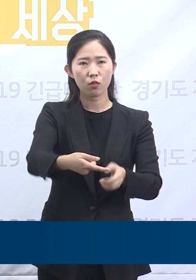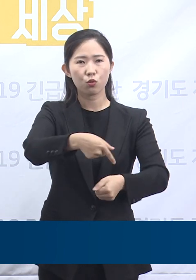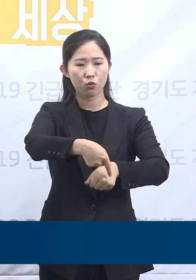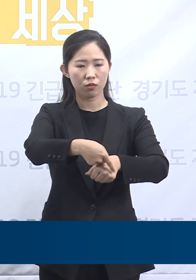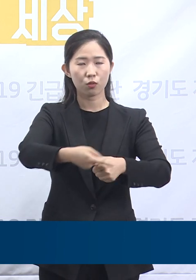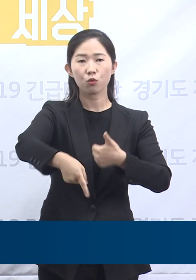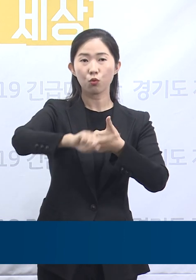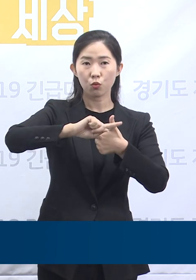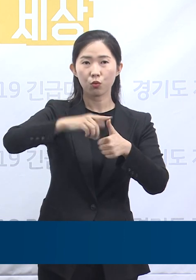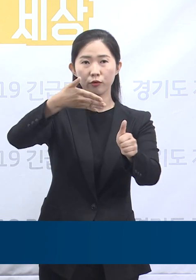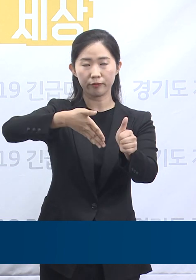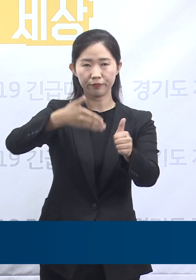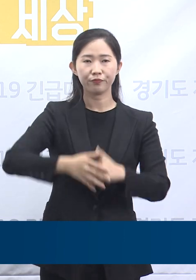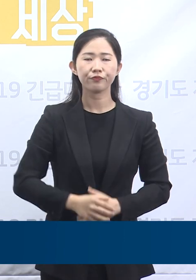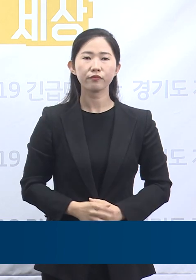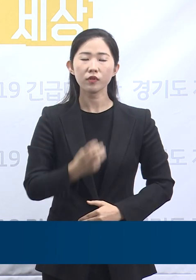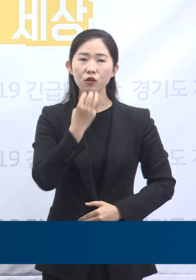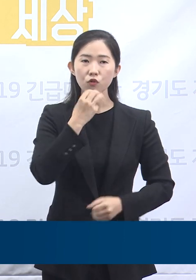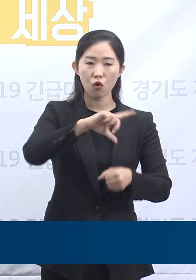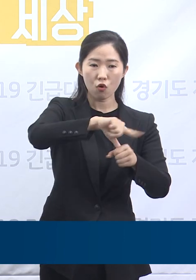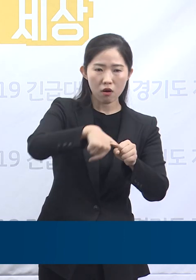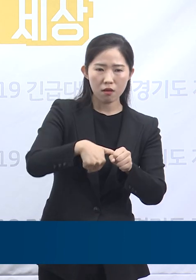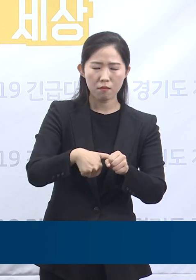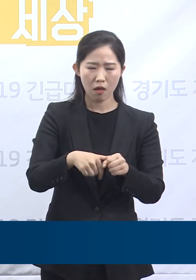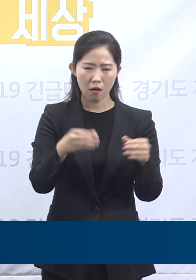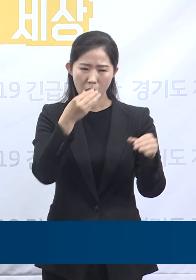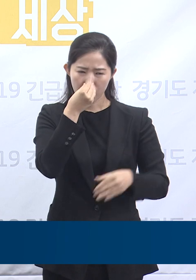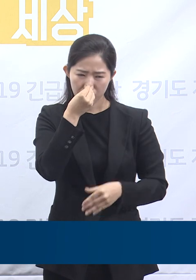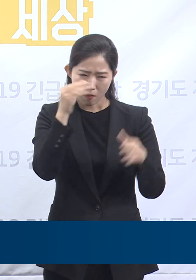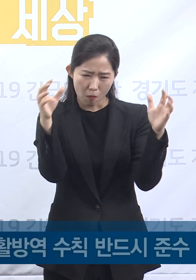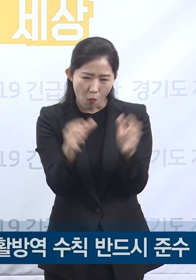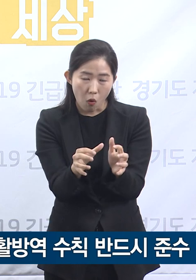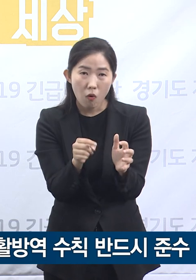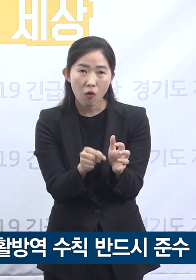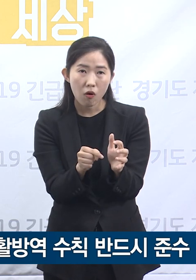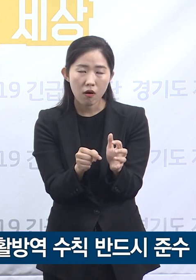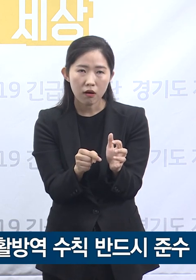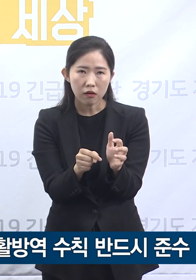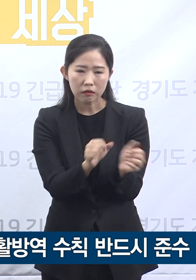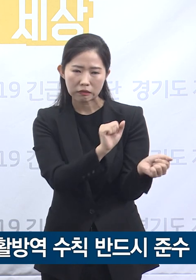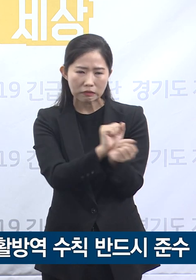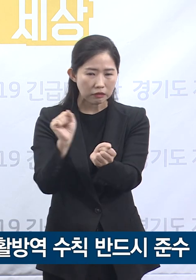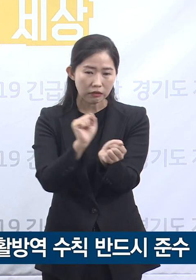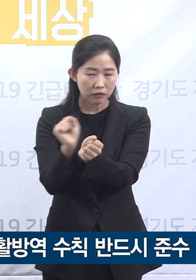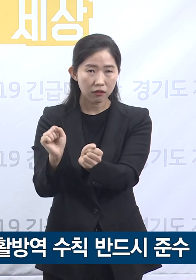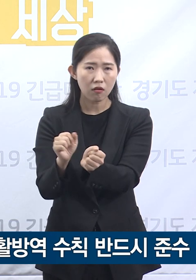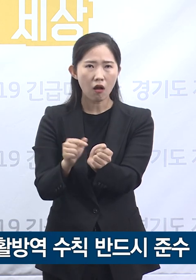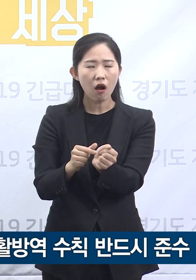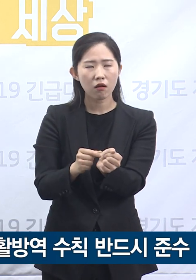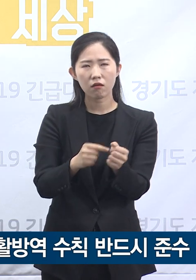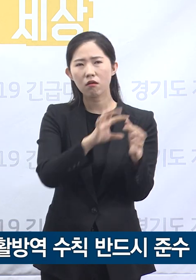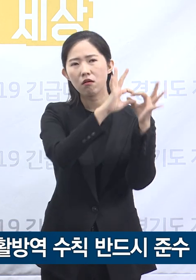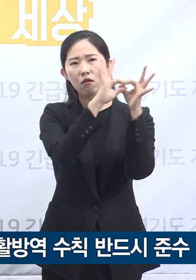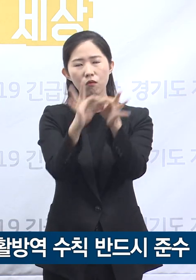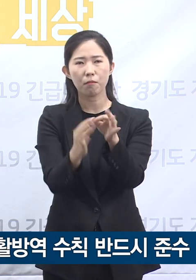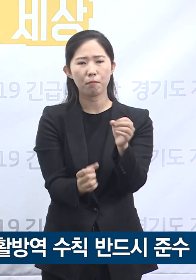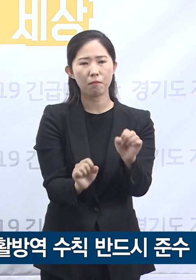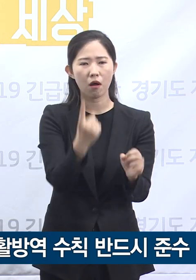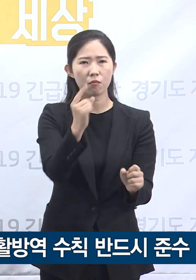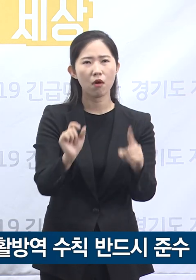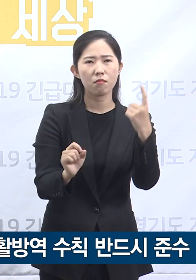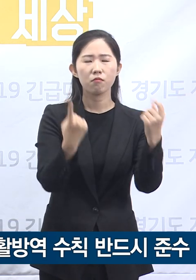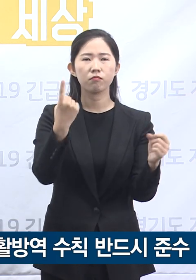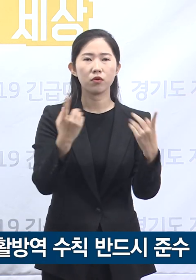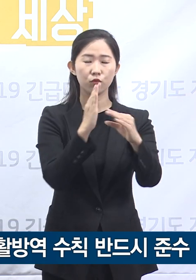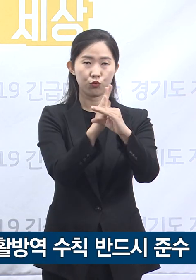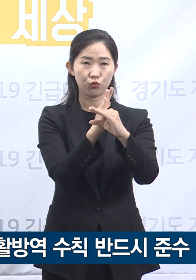수도권의 밀폐, 밀집, 밀접된 시설을 중심으로 코로나19 신규 확진자가 지속 발생하고 있습니다. 연쇄적인